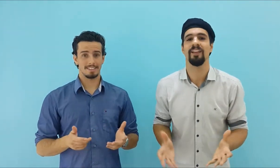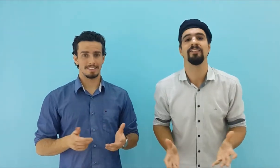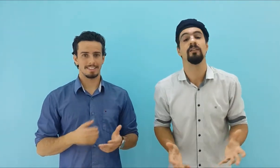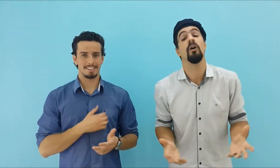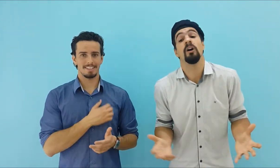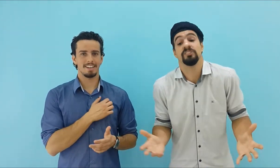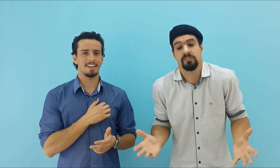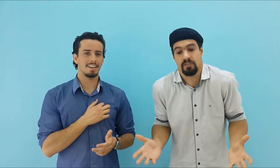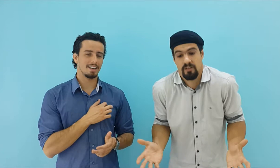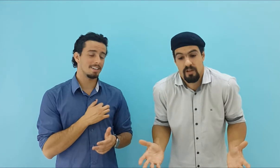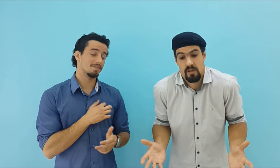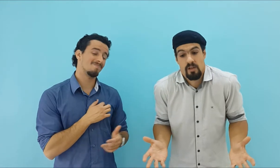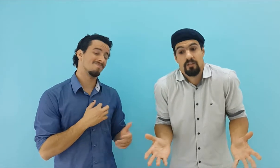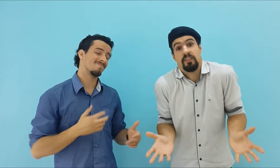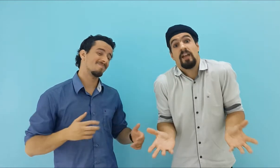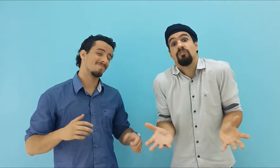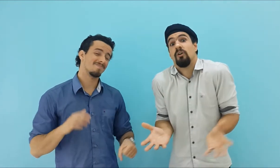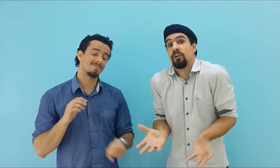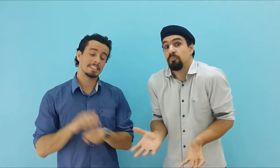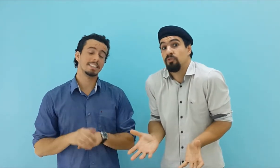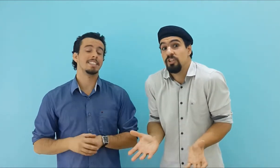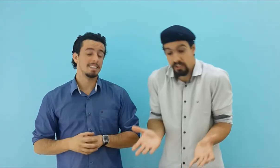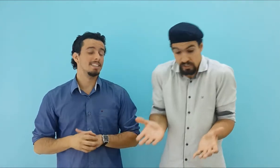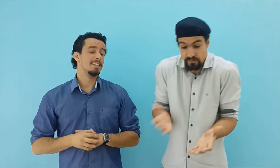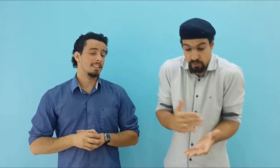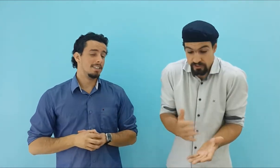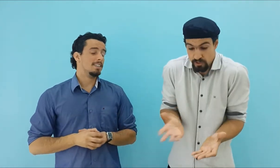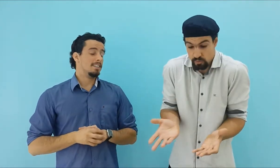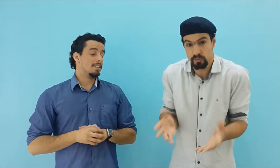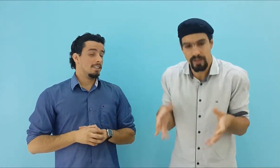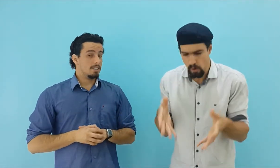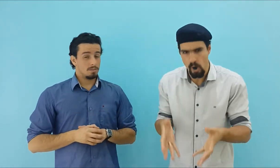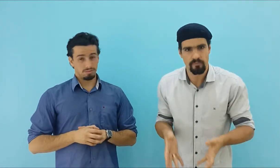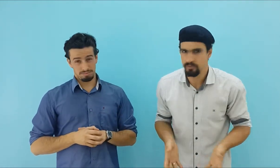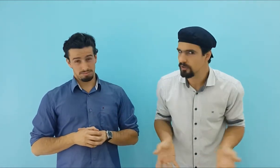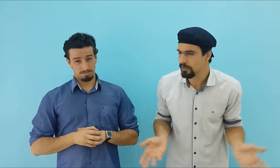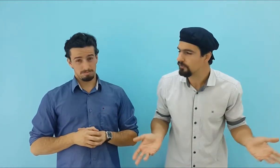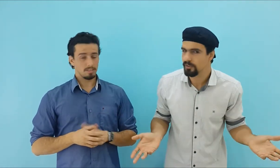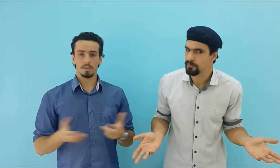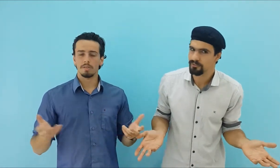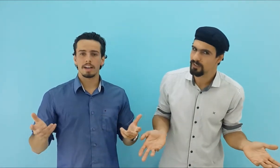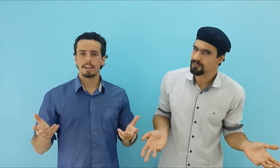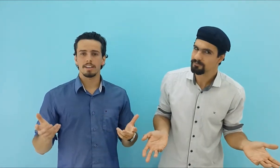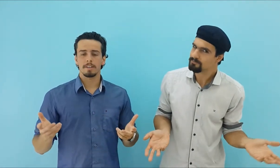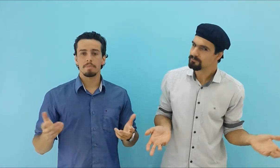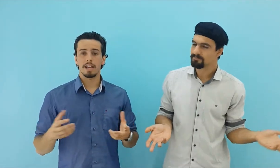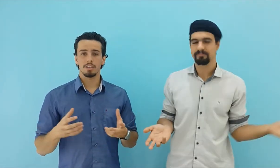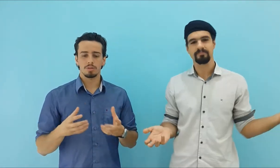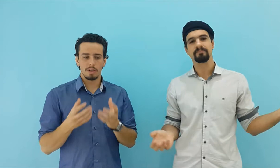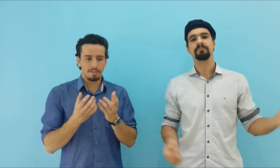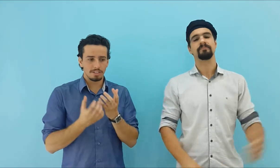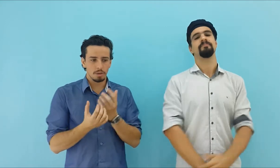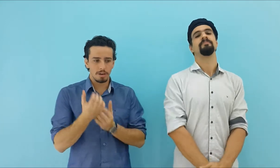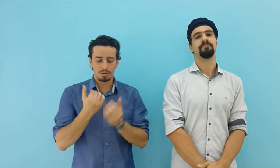falar assim, nossa, 10 horas por dia, livro atrás do outro, é óbvio que isso aqui não vai querer. Não vai querer. Isso vai fazer uma